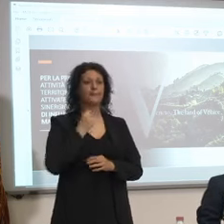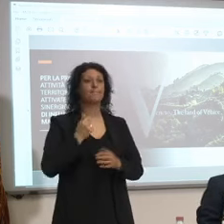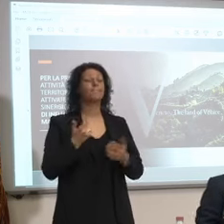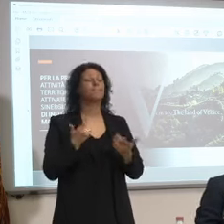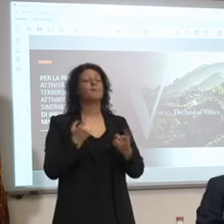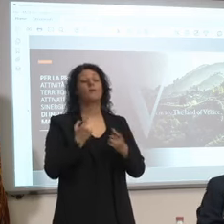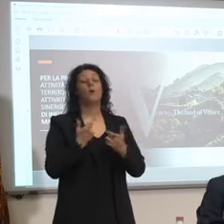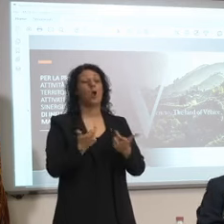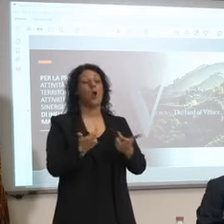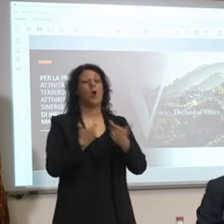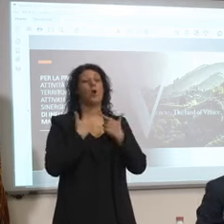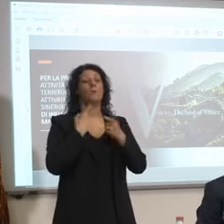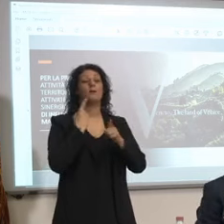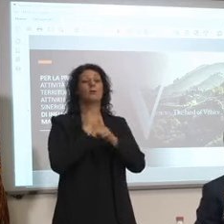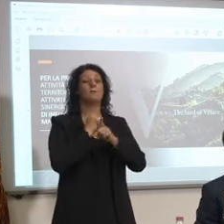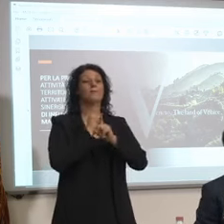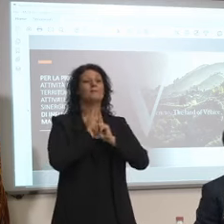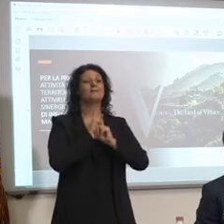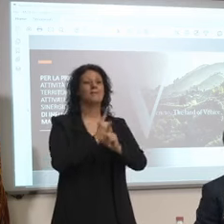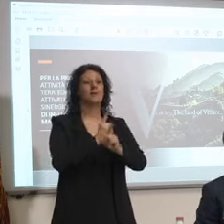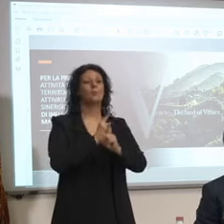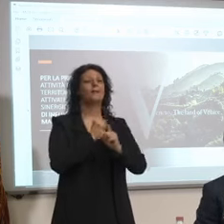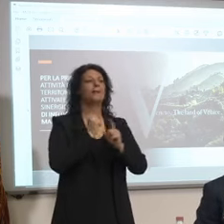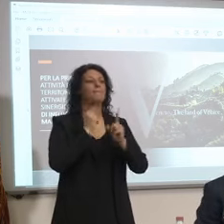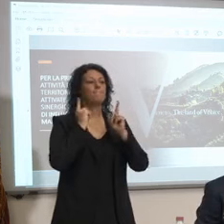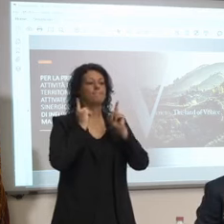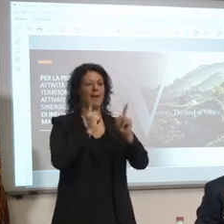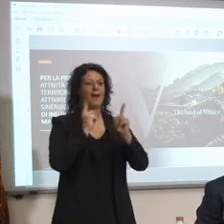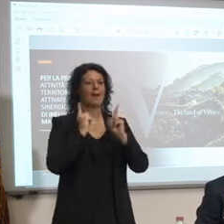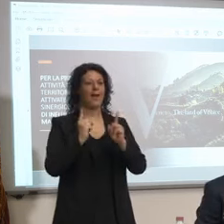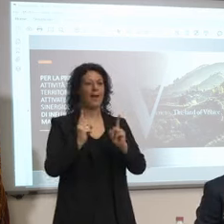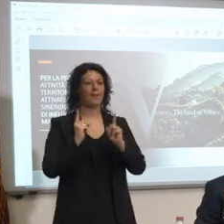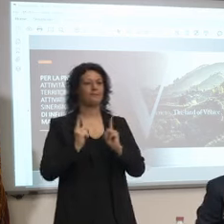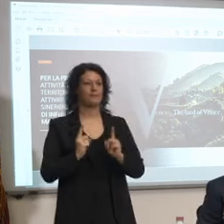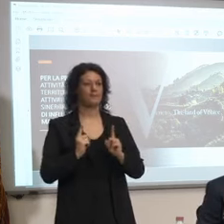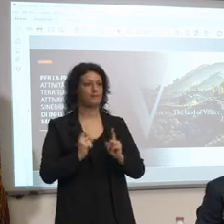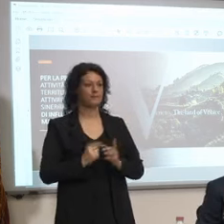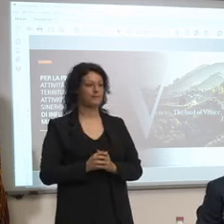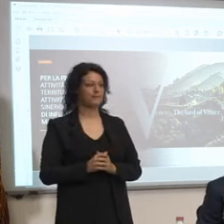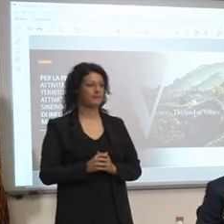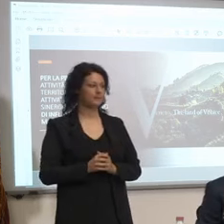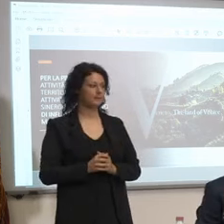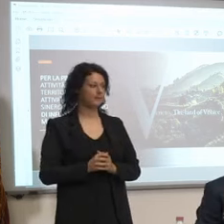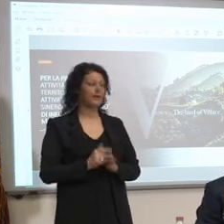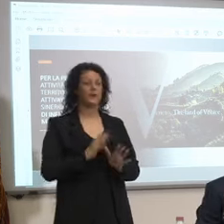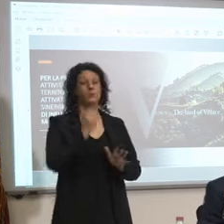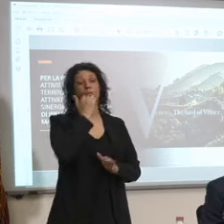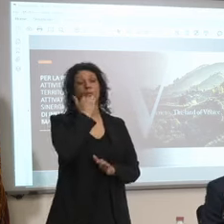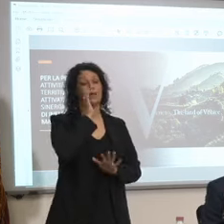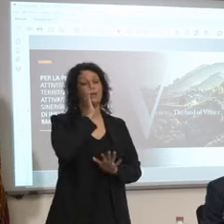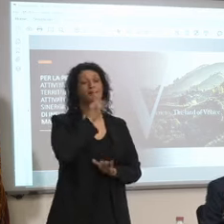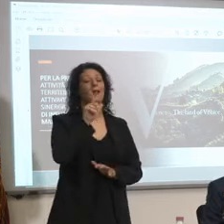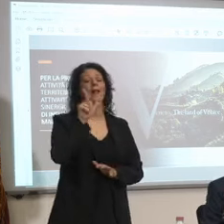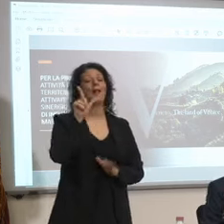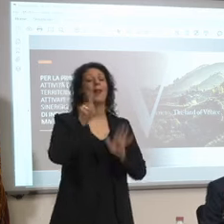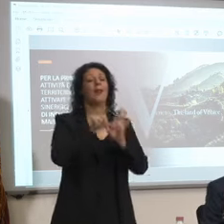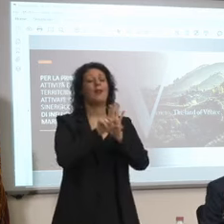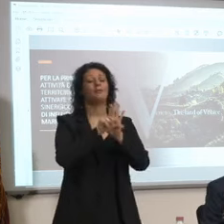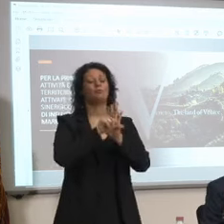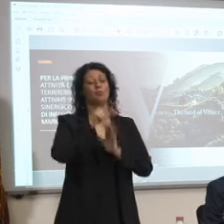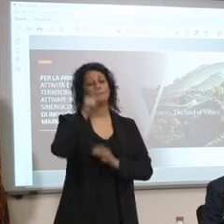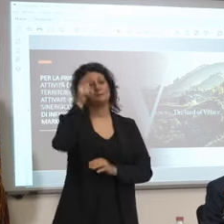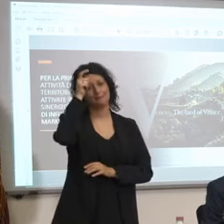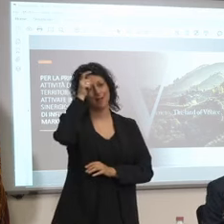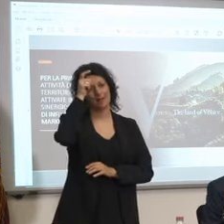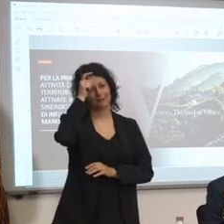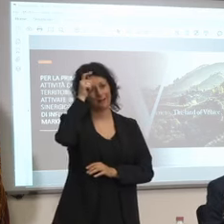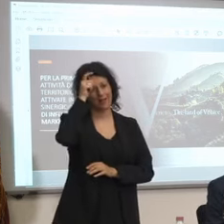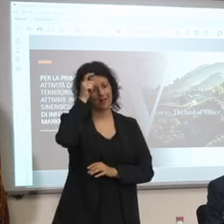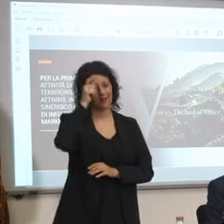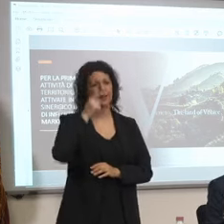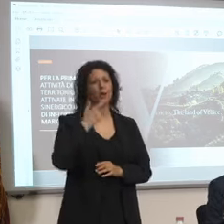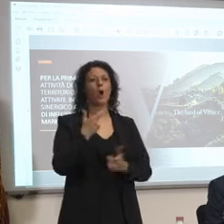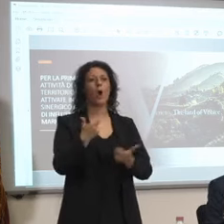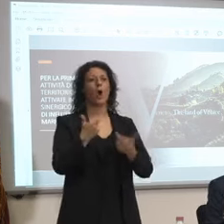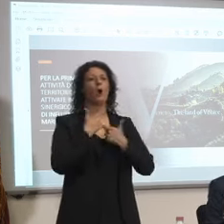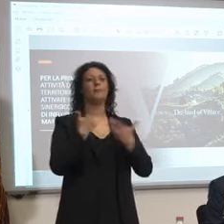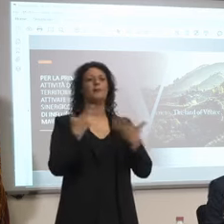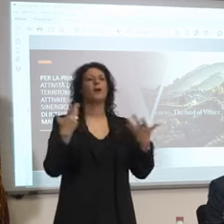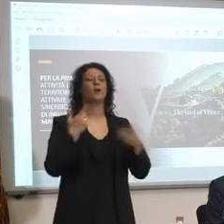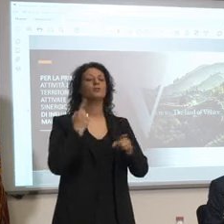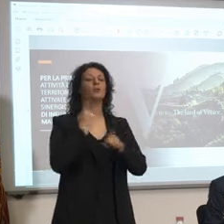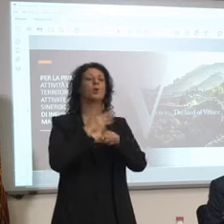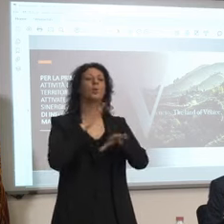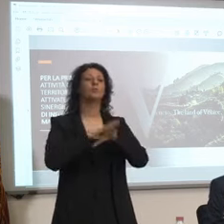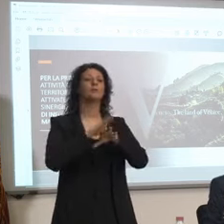parametri adesso sono vado errato è una bravo scusa legge statale cos'è il 50% carta stampata 35